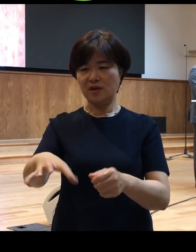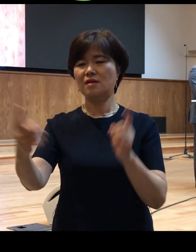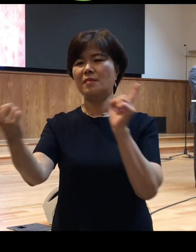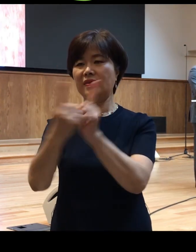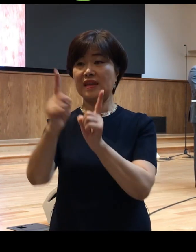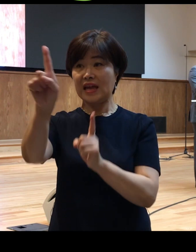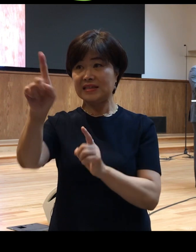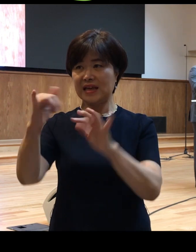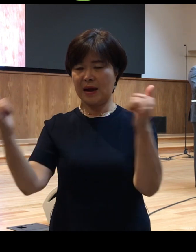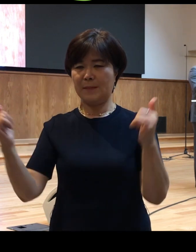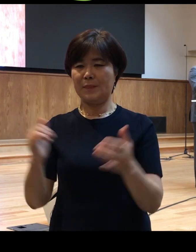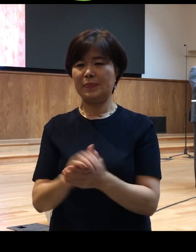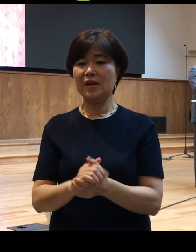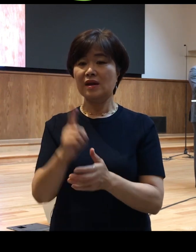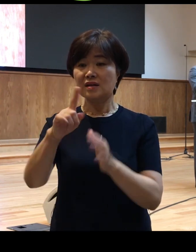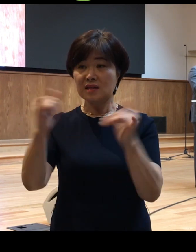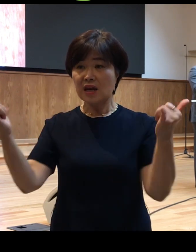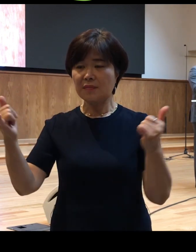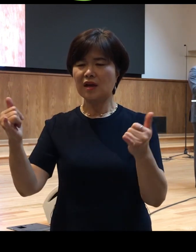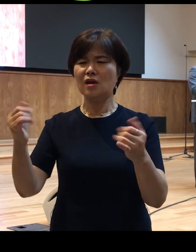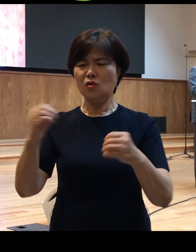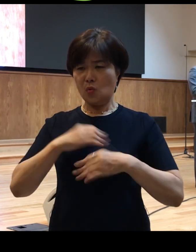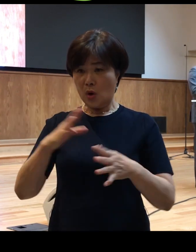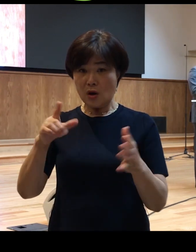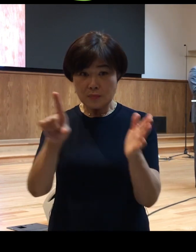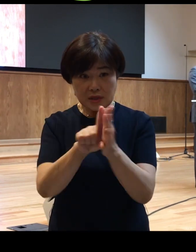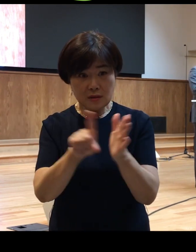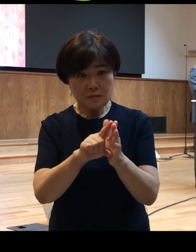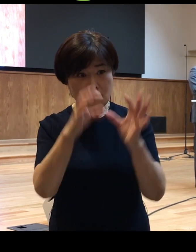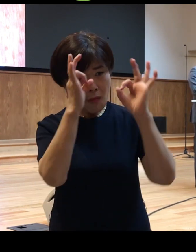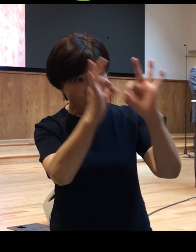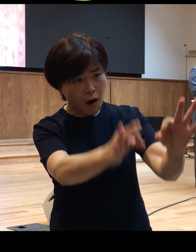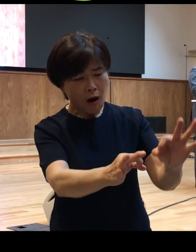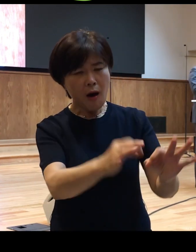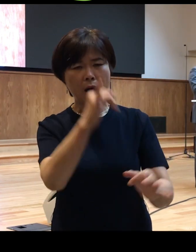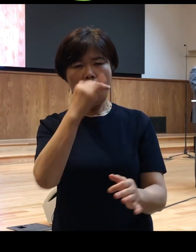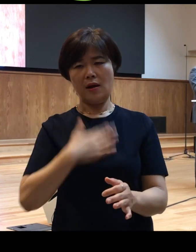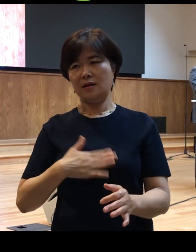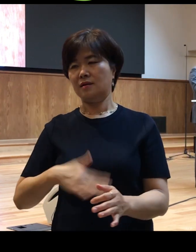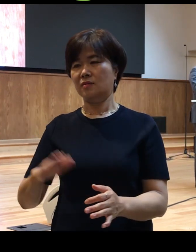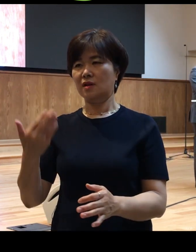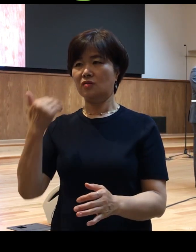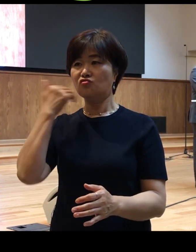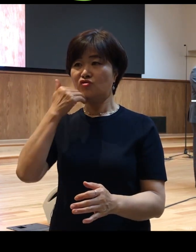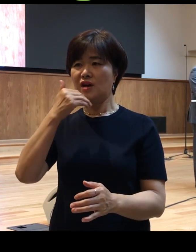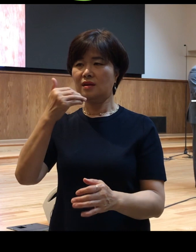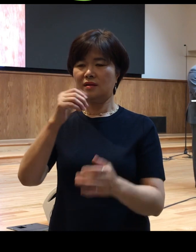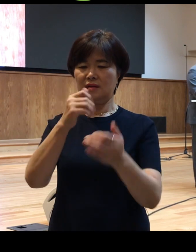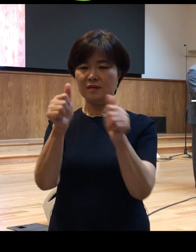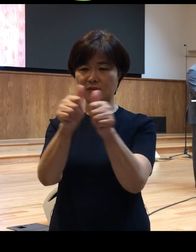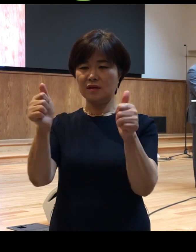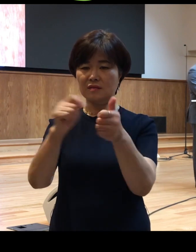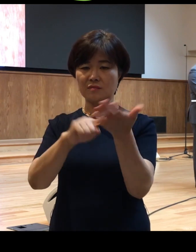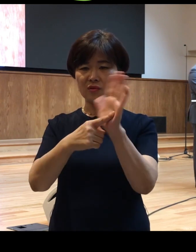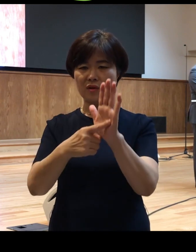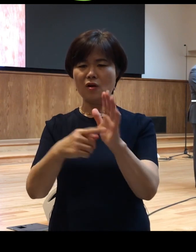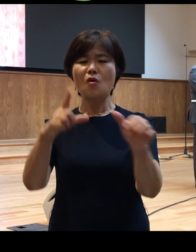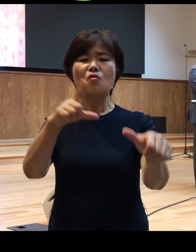그럼 그 사람에게 놀라운 믿음이 있었다는 사실을 기록하고 있습니다 누가는 그 믿음을 이렇게 표현합니다 구원받을